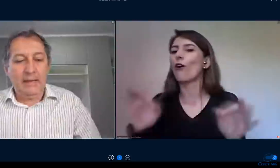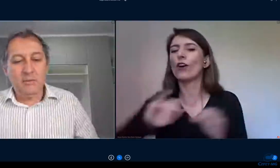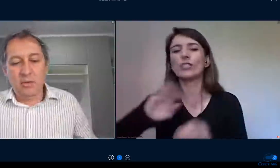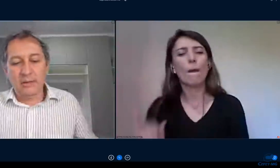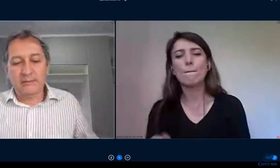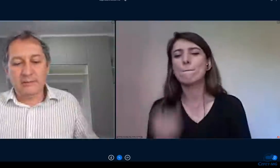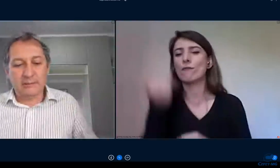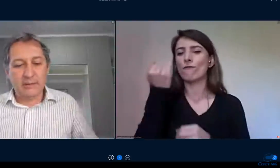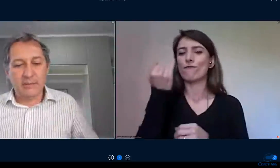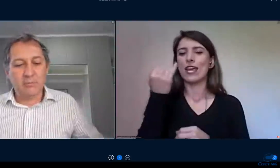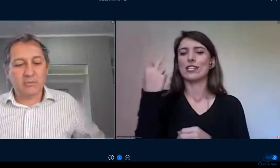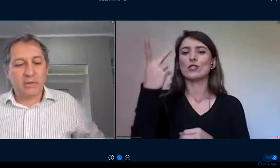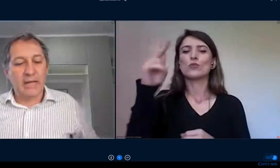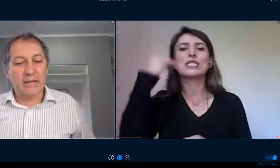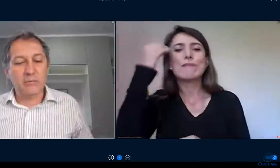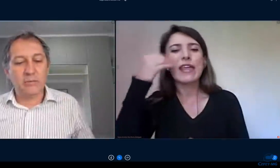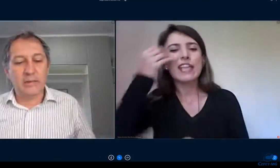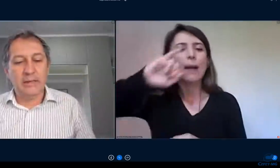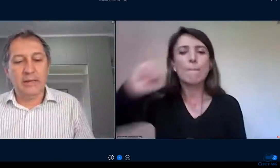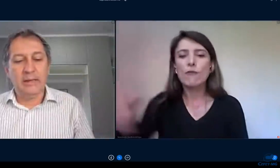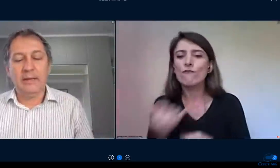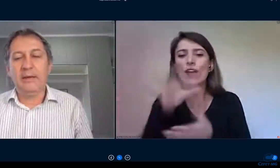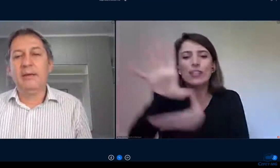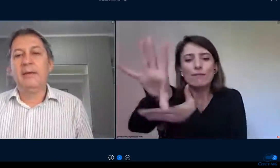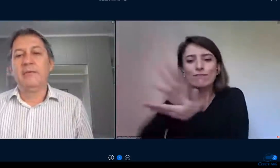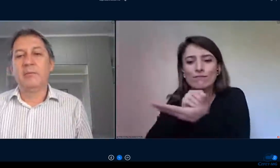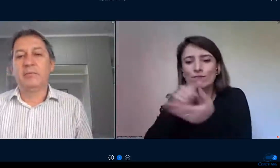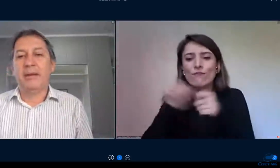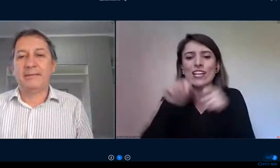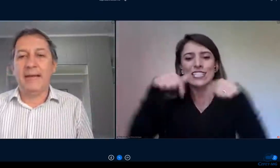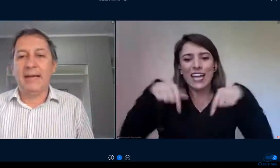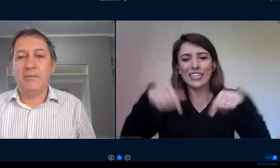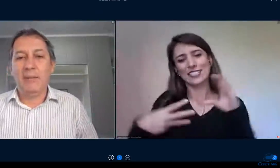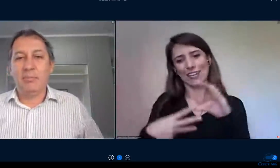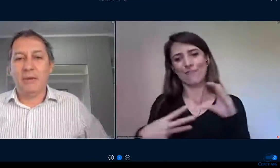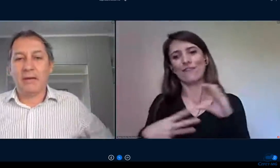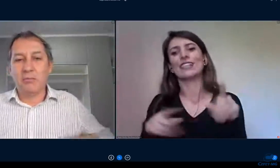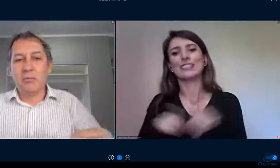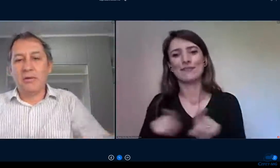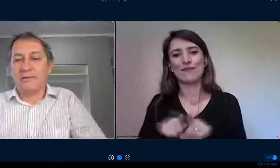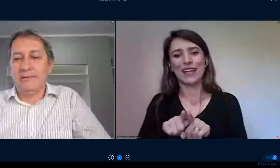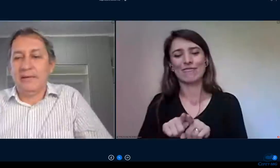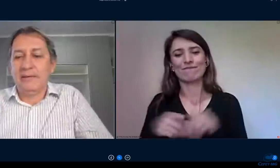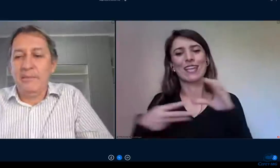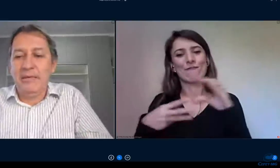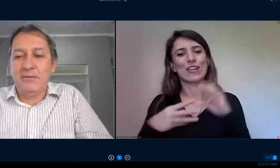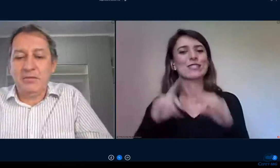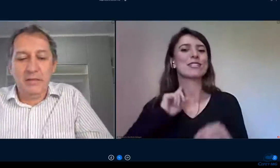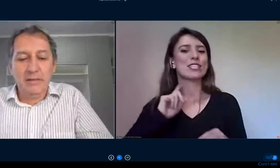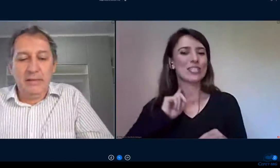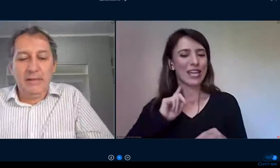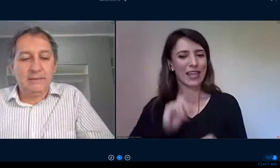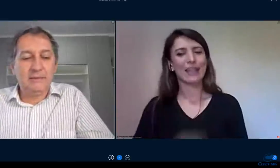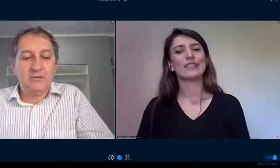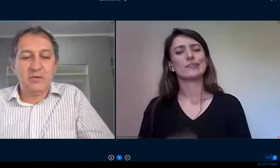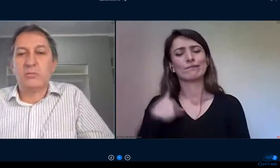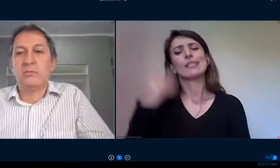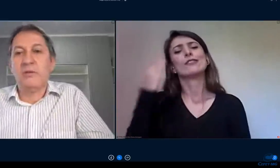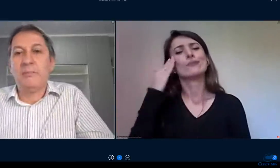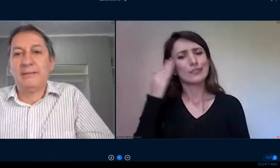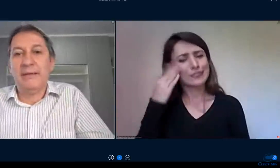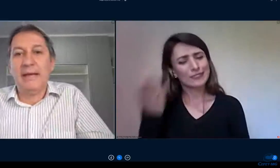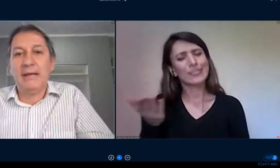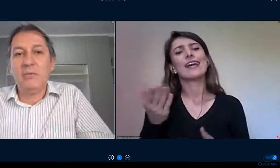nós estamos claro vamos passar por agruras que certamente esses